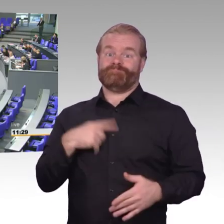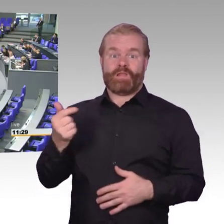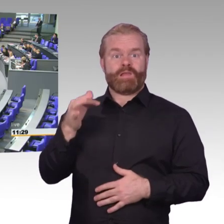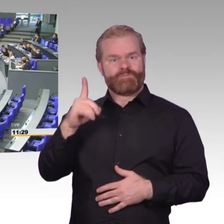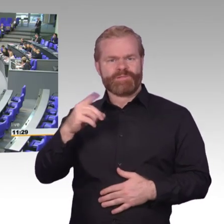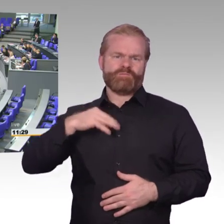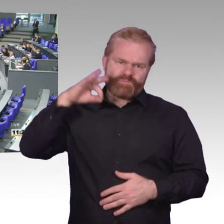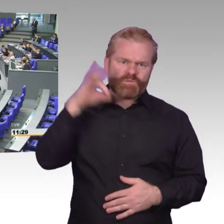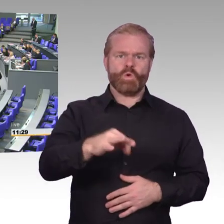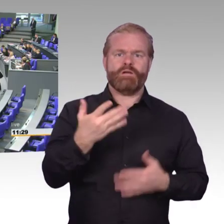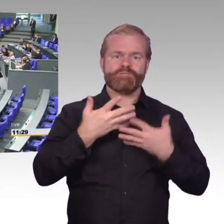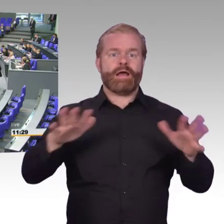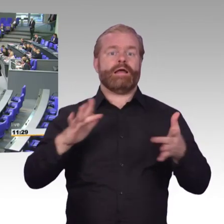Vielen Dank, Kollegin Kotar.